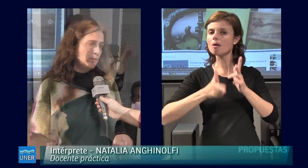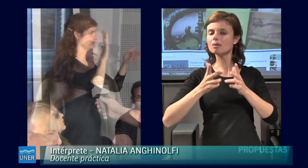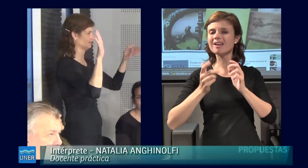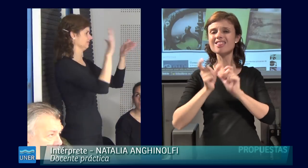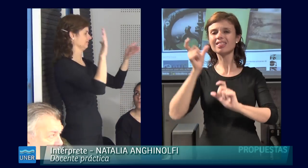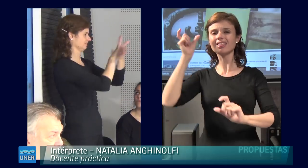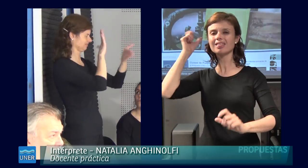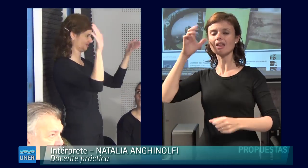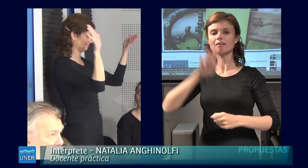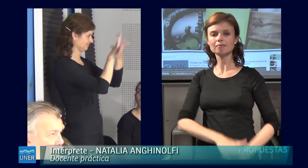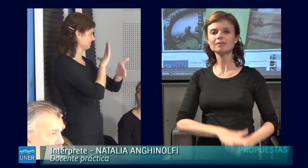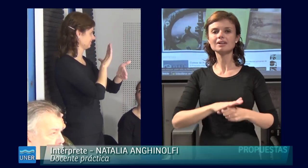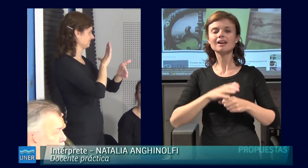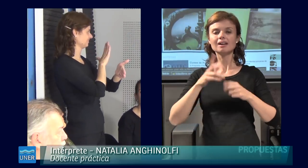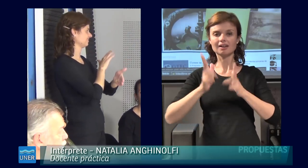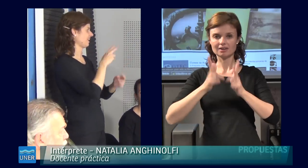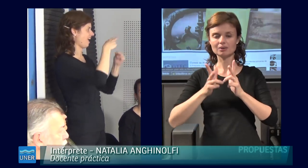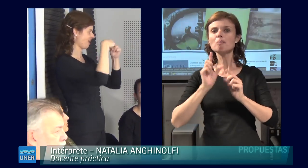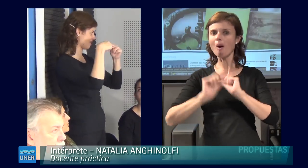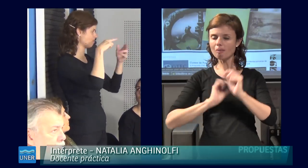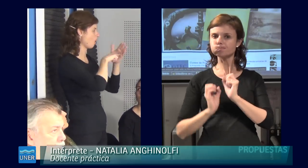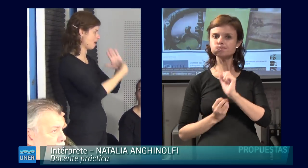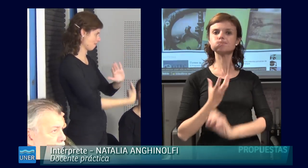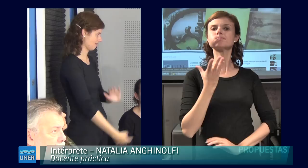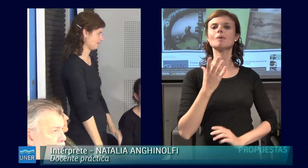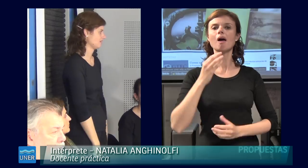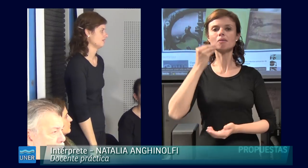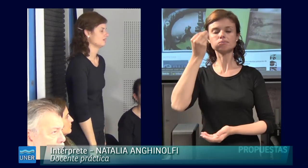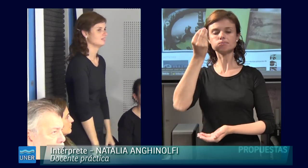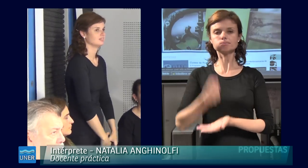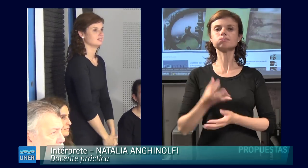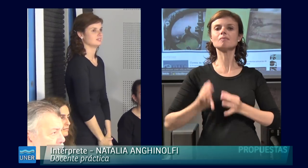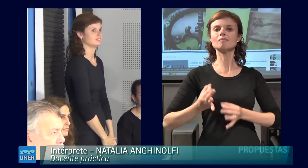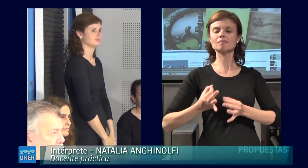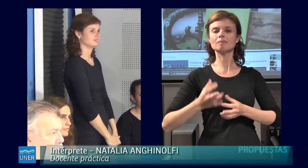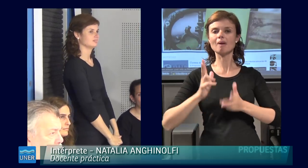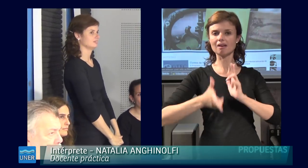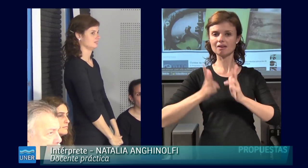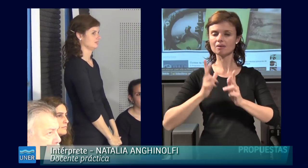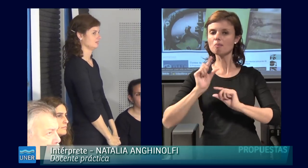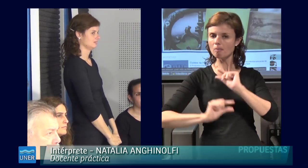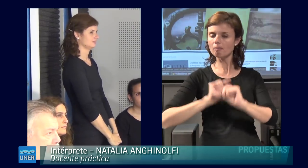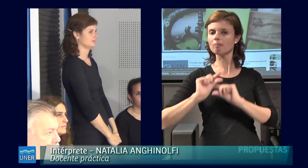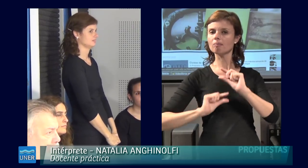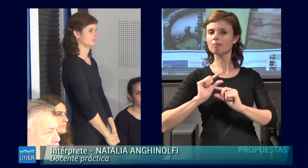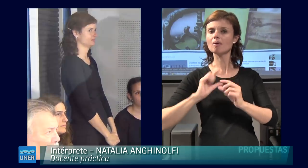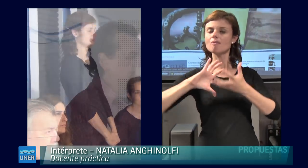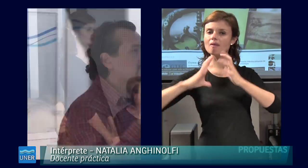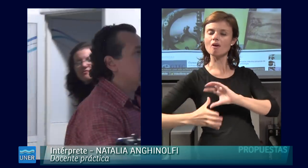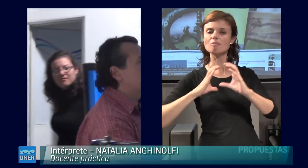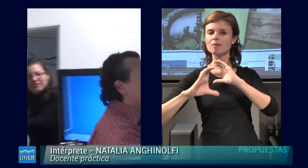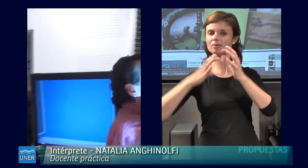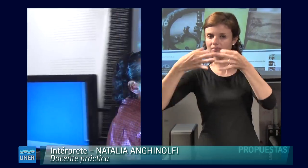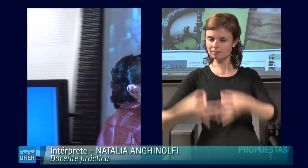que ha estado históricamente devaluada en nuestro país, empieza a recuperar ese lugar, ese estatus de lengua y empieza a recuperarse como una forma de